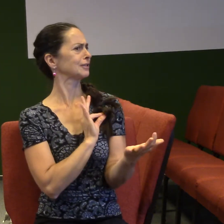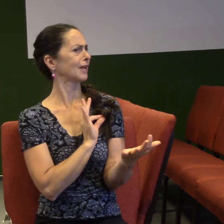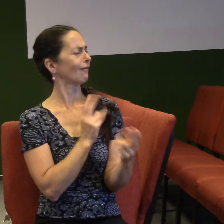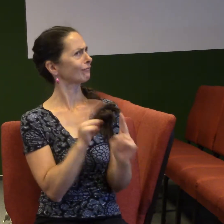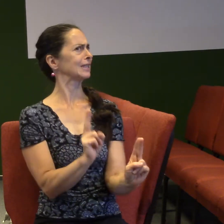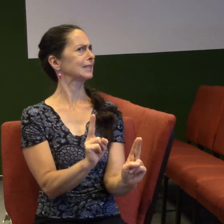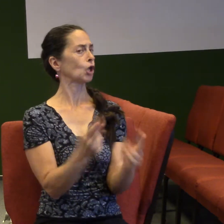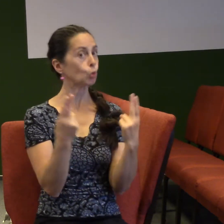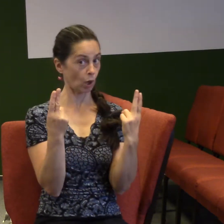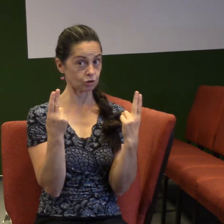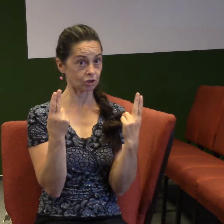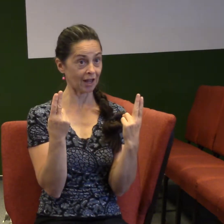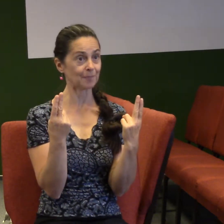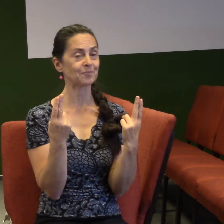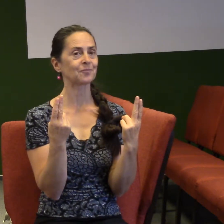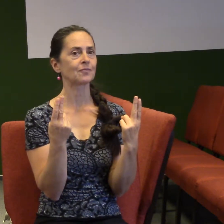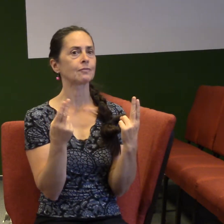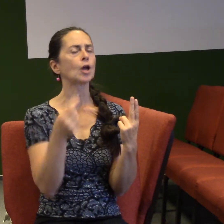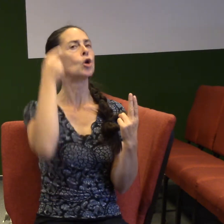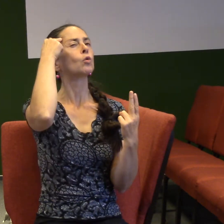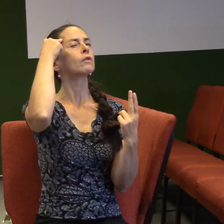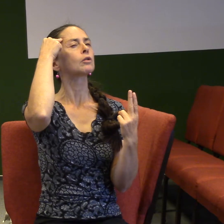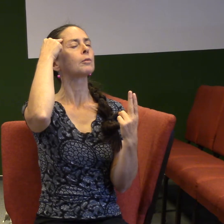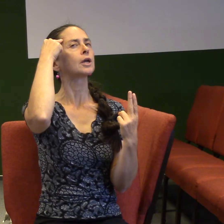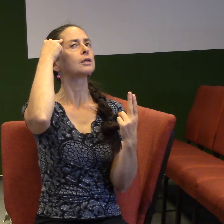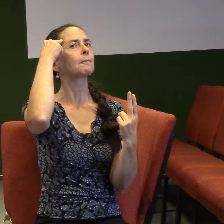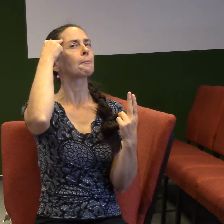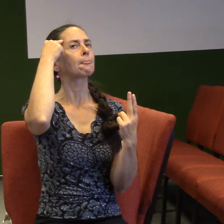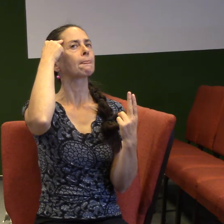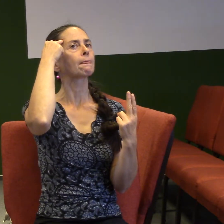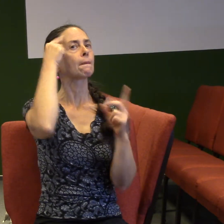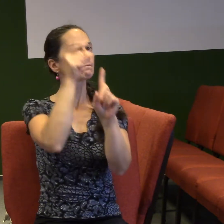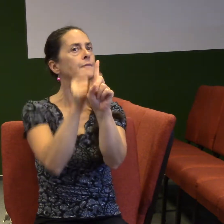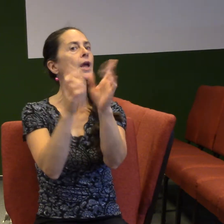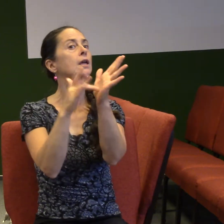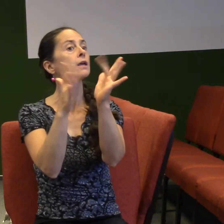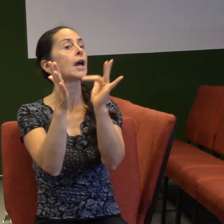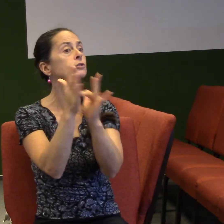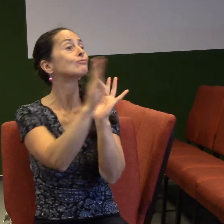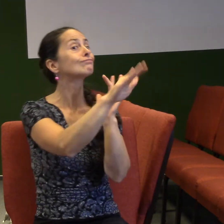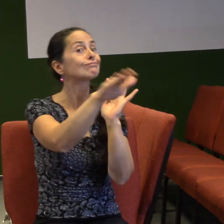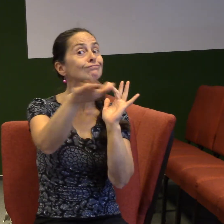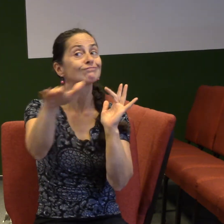důležité je si uvědomit, že vlastně Ježíš říká, že přijde někdo a nepřijde něco.